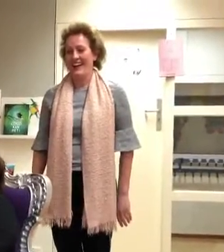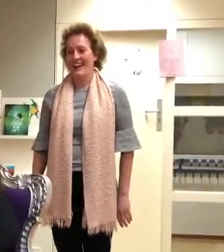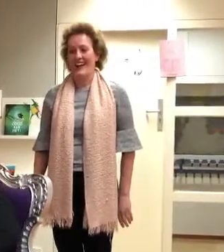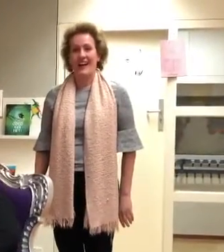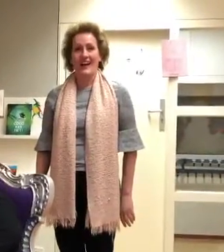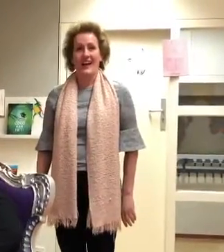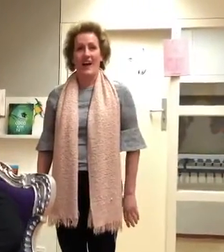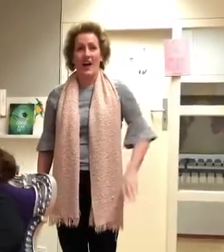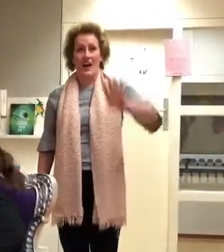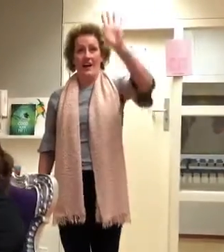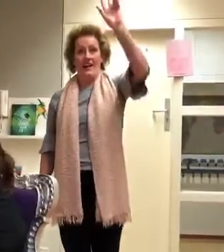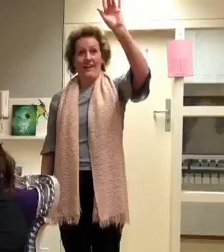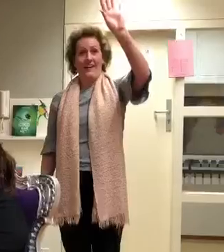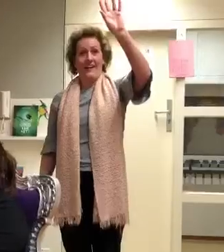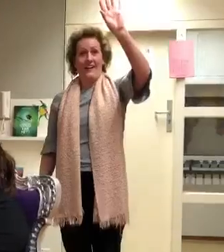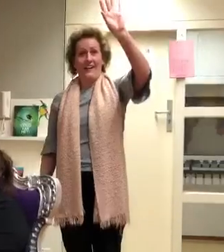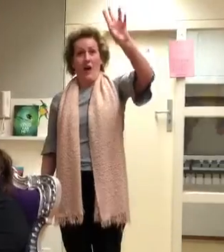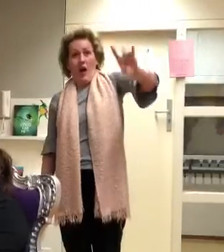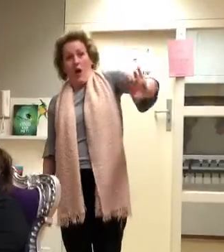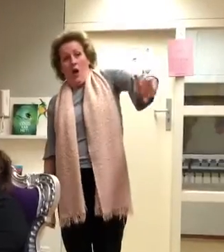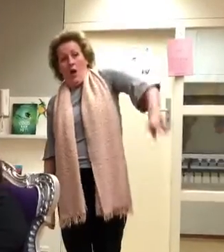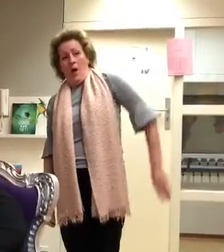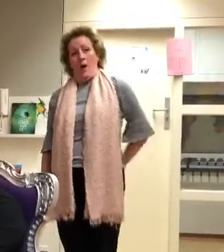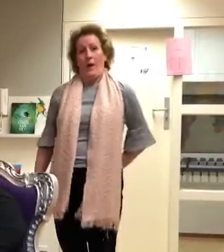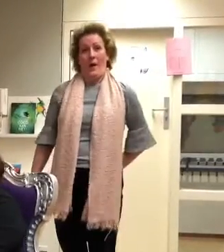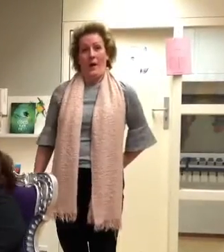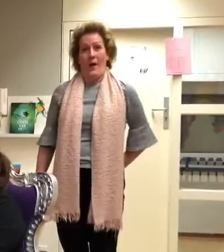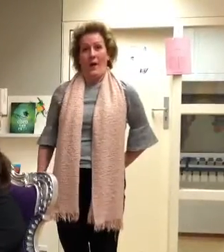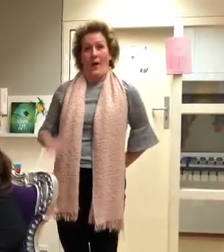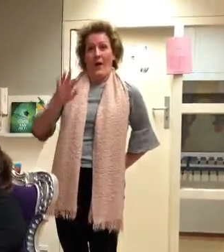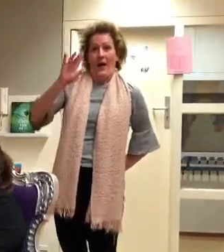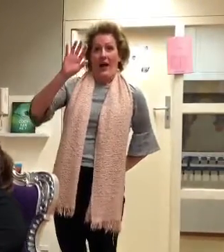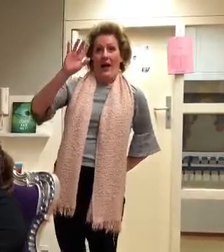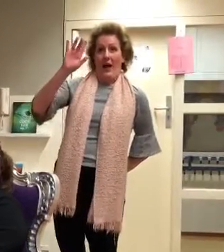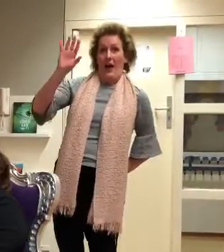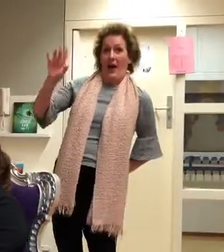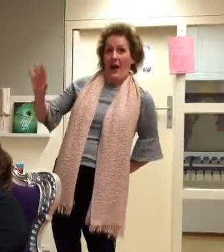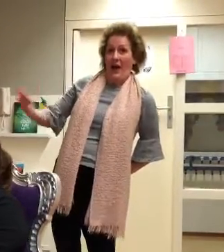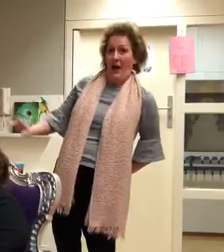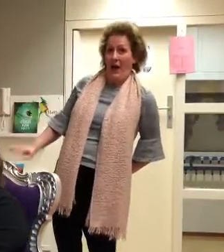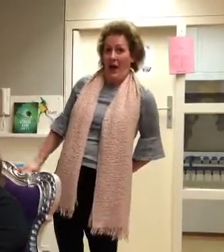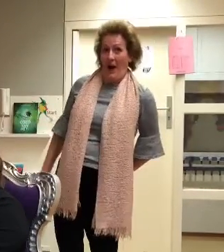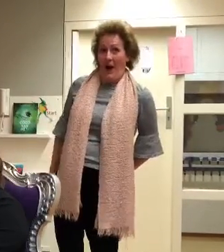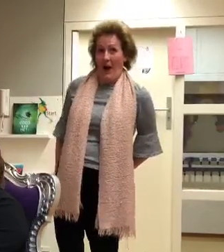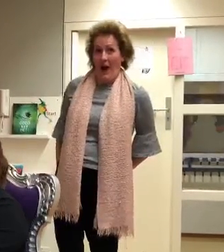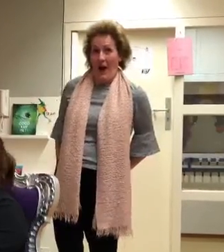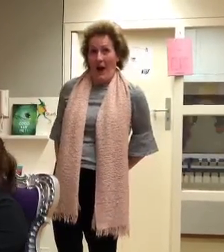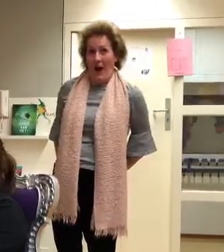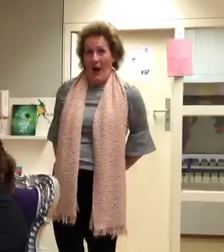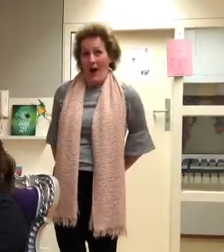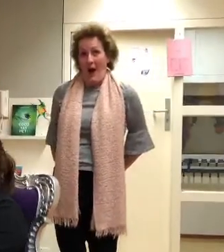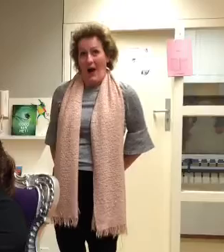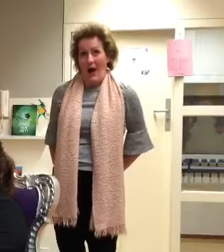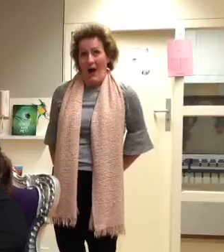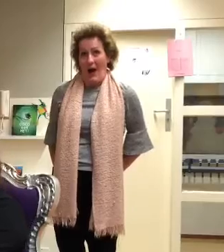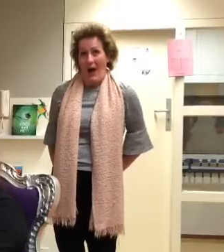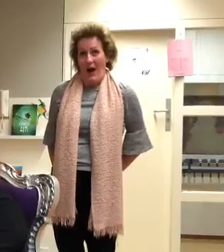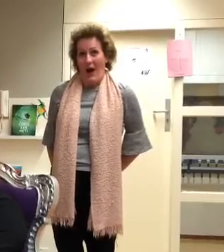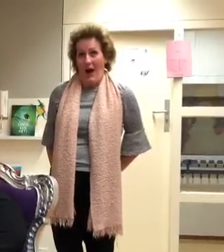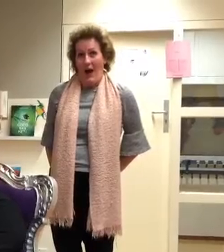Mijn ene hand loopt weg en mijn andere wil mee. Twee handjes op mijn rug.